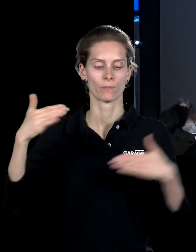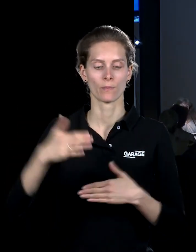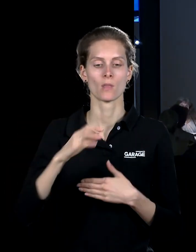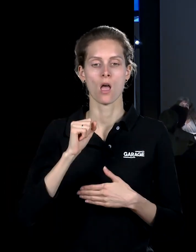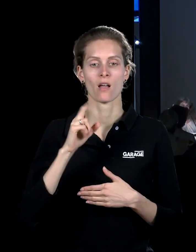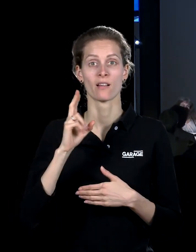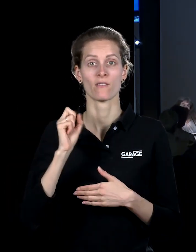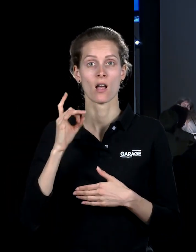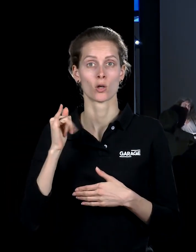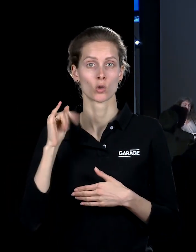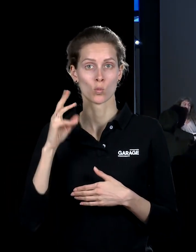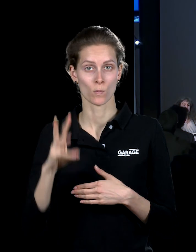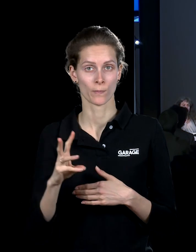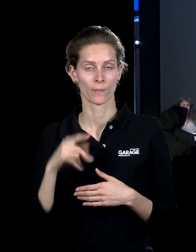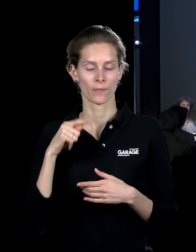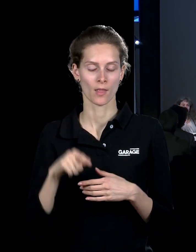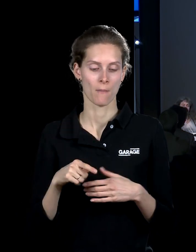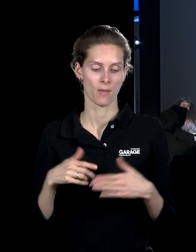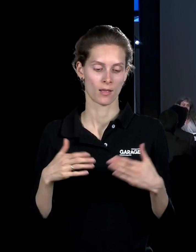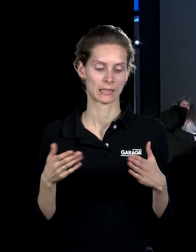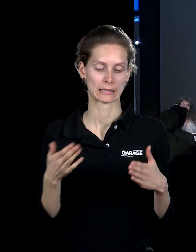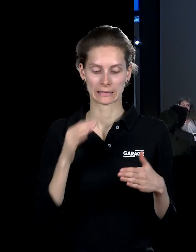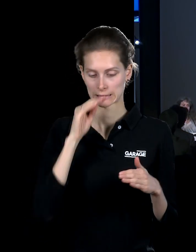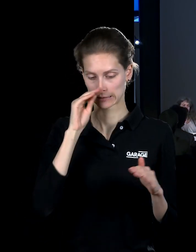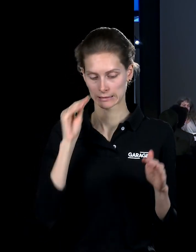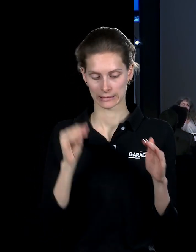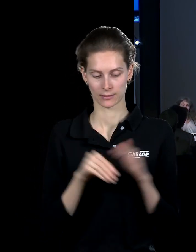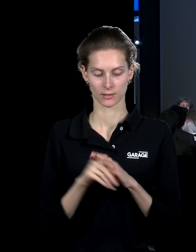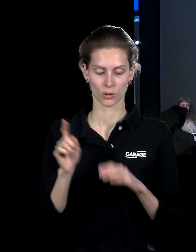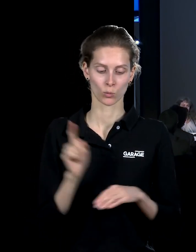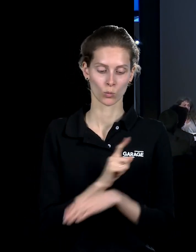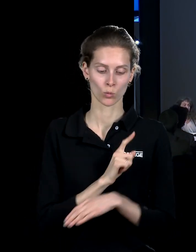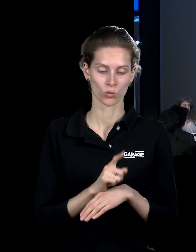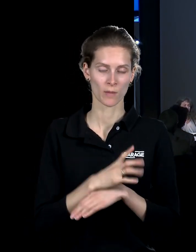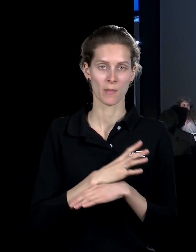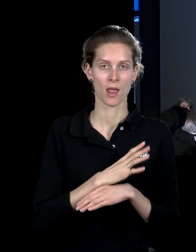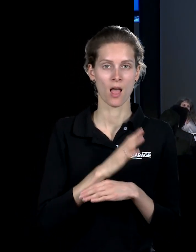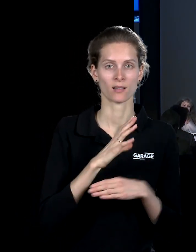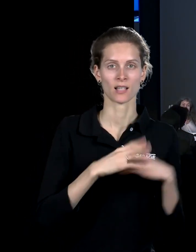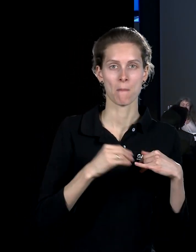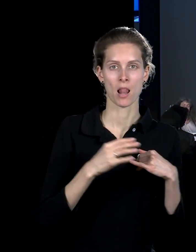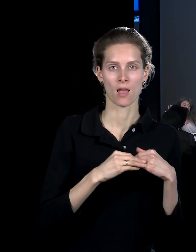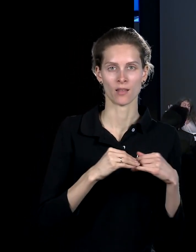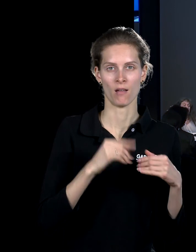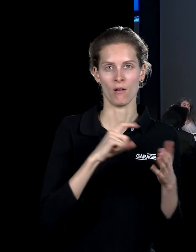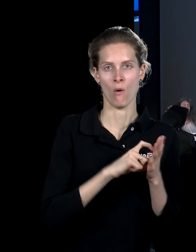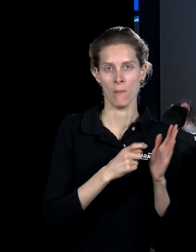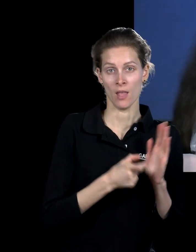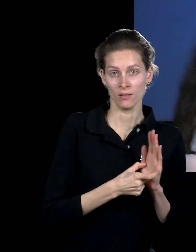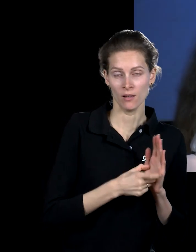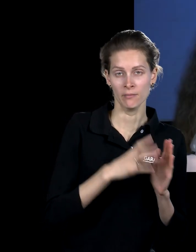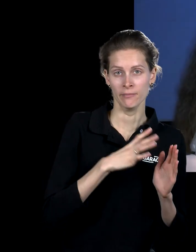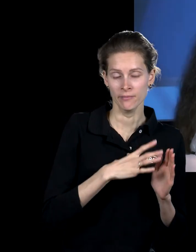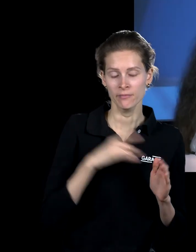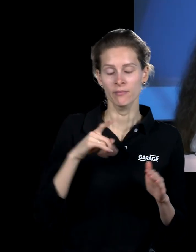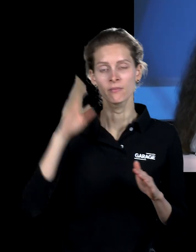открытый, как бы, скрытый музей, да, как земляная комната, вот здесь водные как бы аквовые